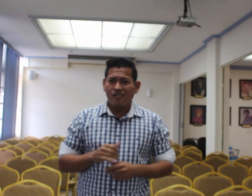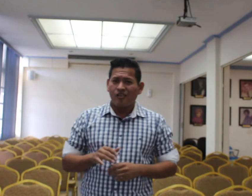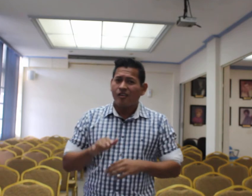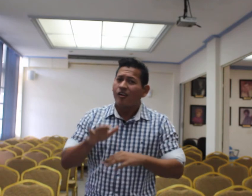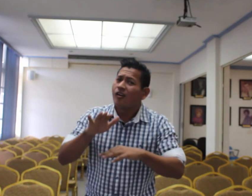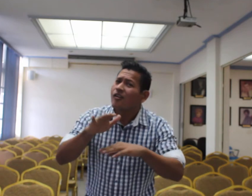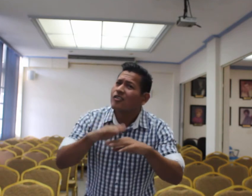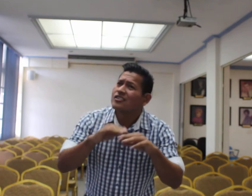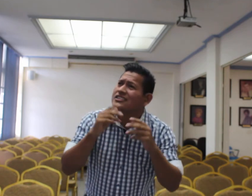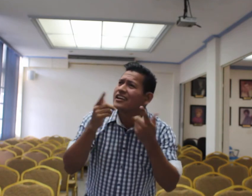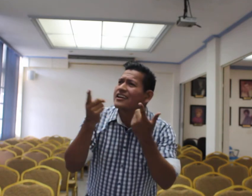Oye,